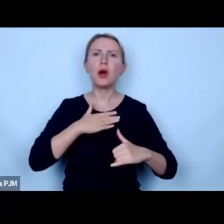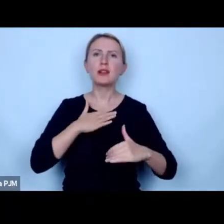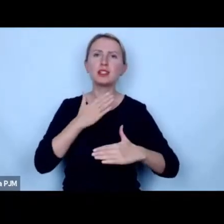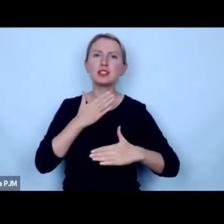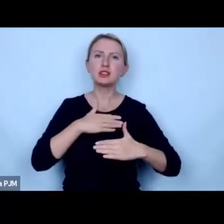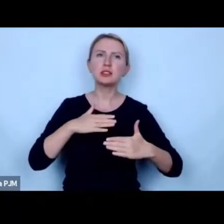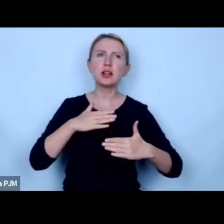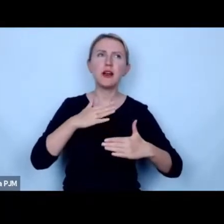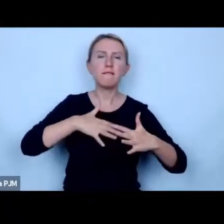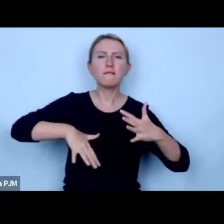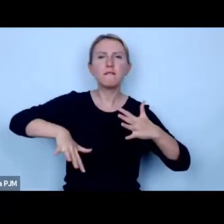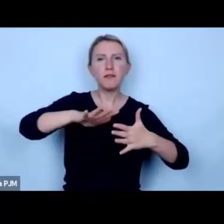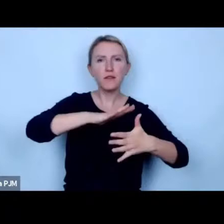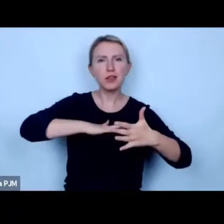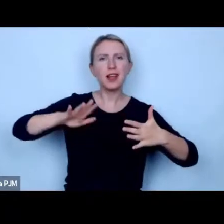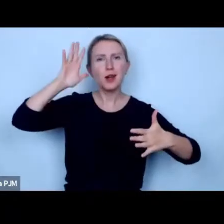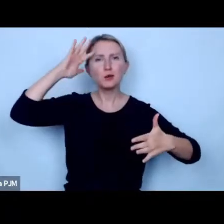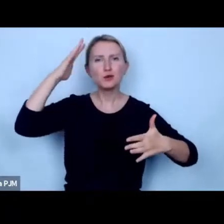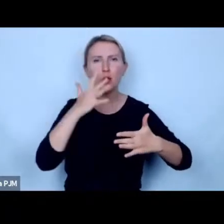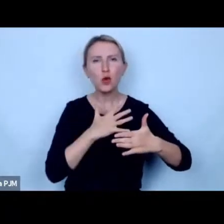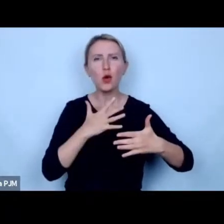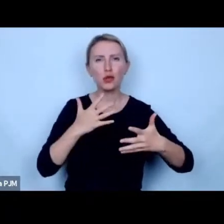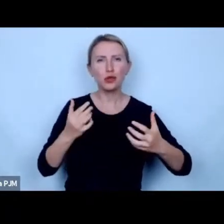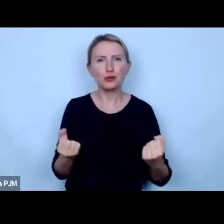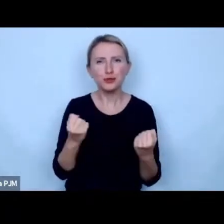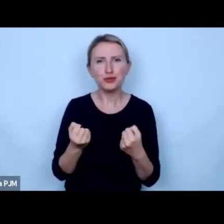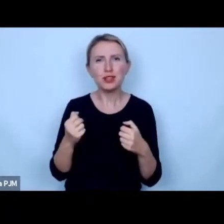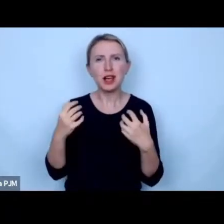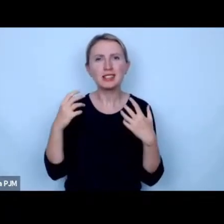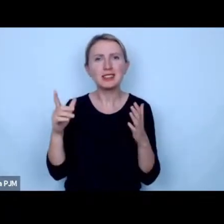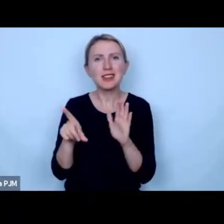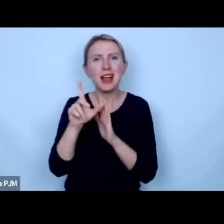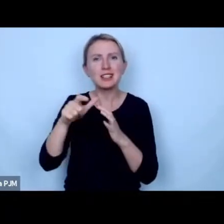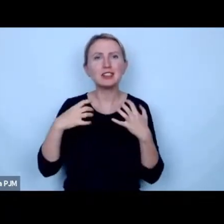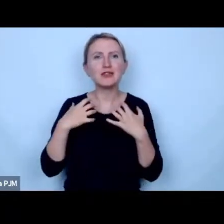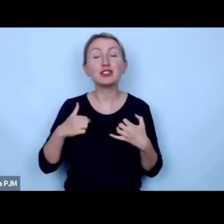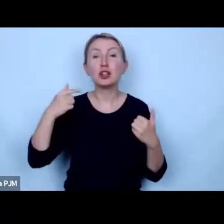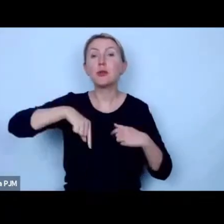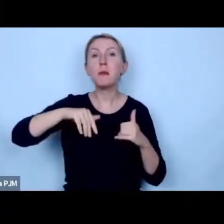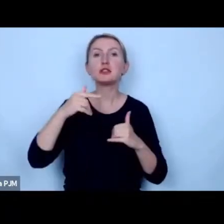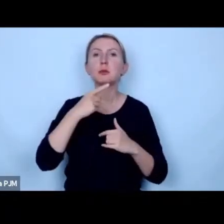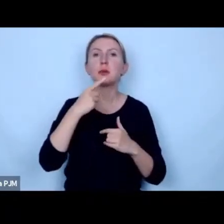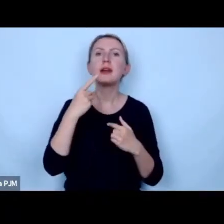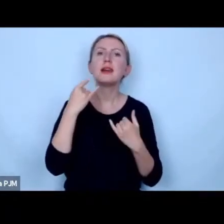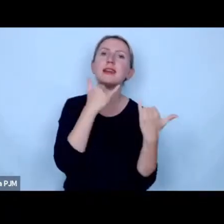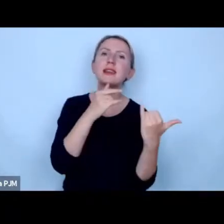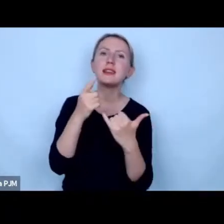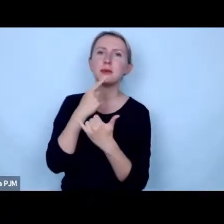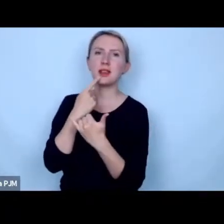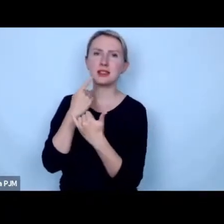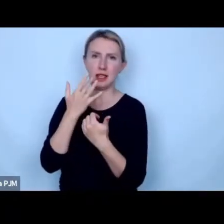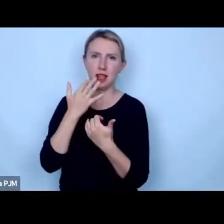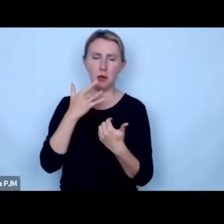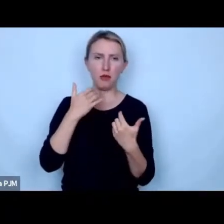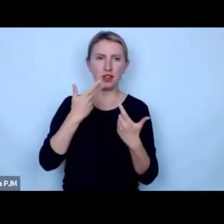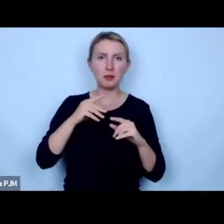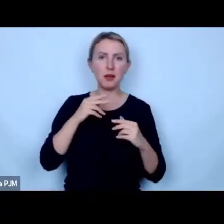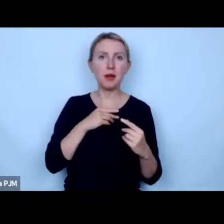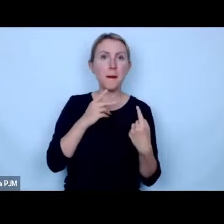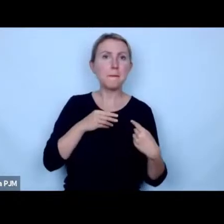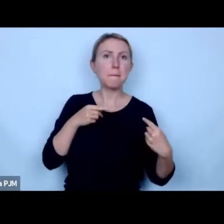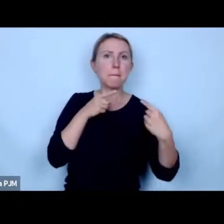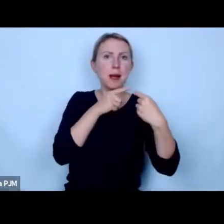wewnętrznej różnorodności w ruchu prozwierzęcym jest to że możemy mówić innym językiem i dzięki temu trafimy do bardzo różnych grup które należy